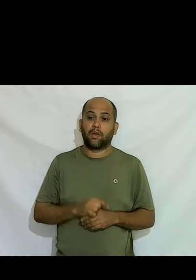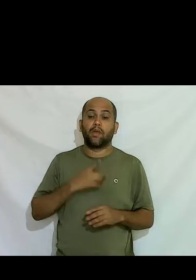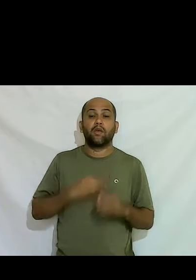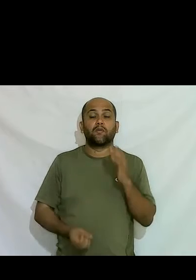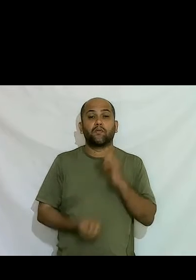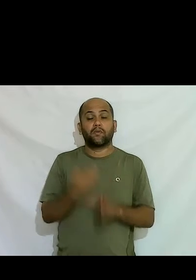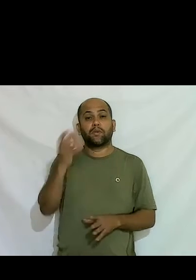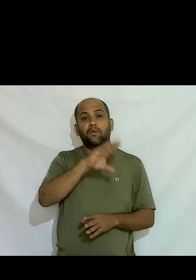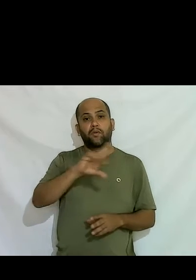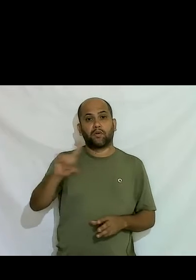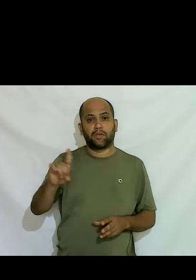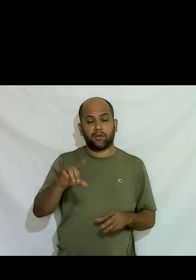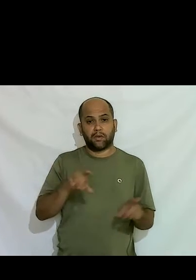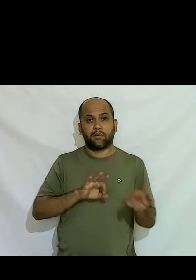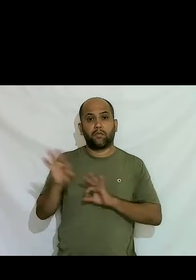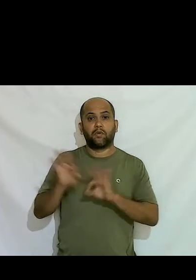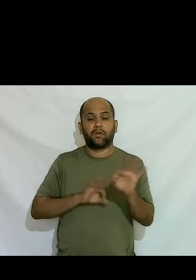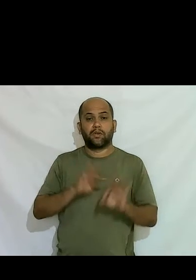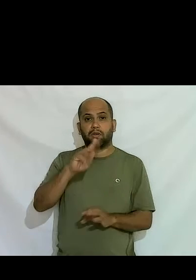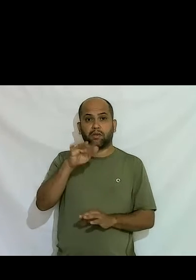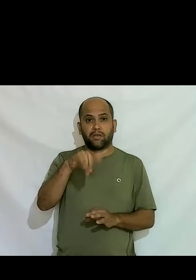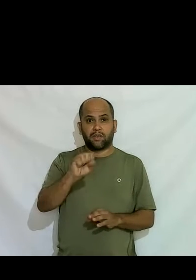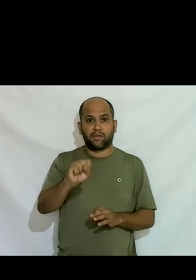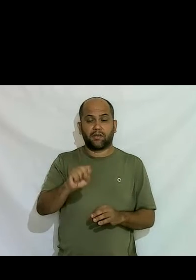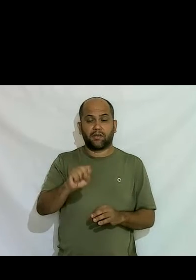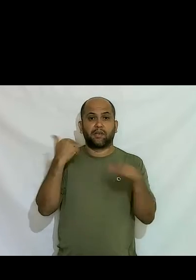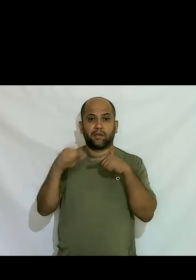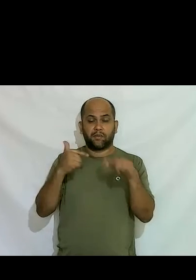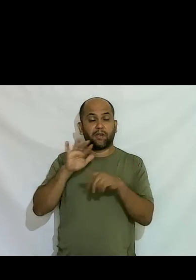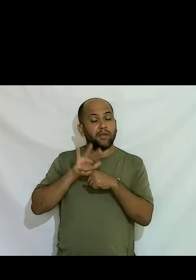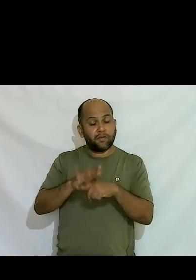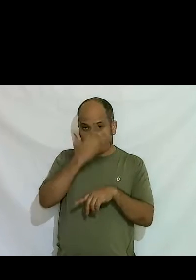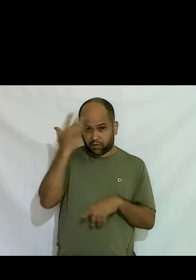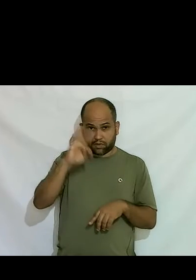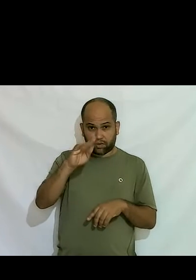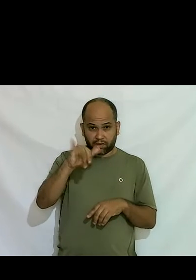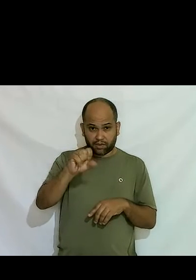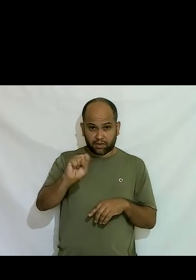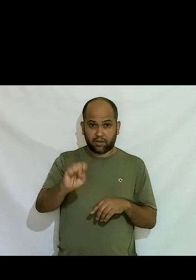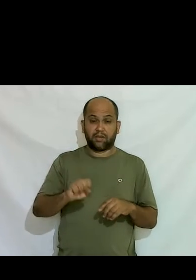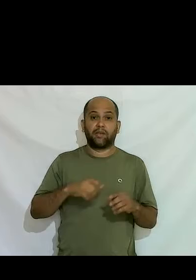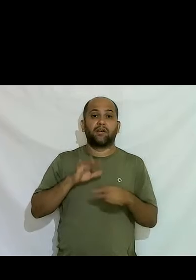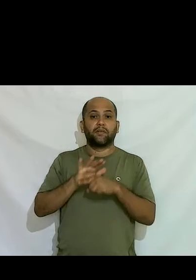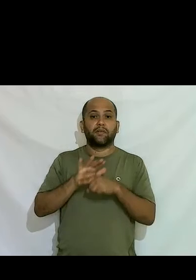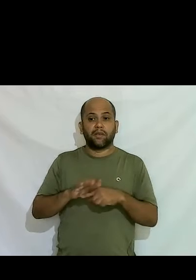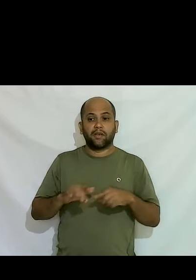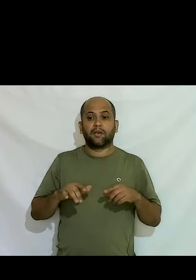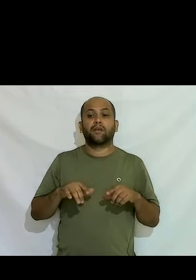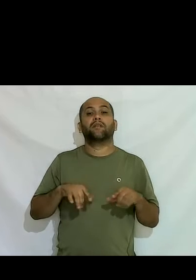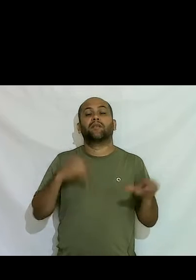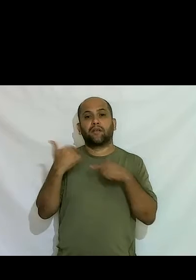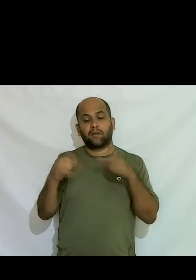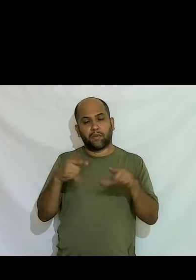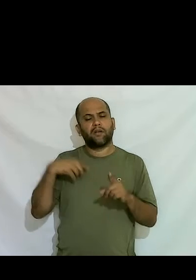coordenadora do projeto Transempregos que ajuda pessoas trans a se inserir no mercado de trabalho faço palestras pelo Brasil